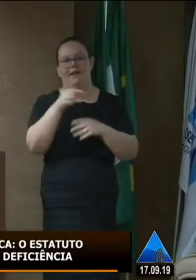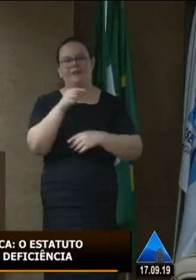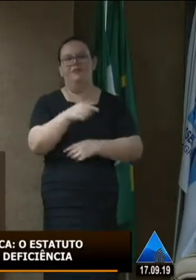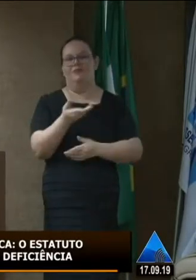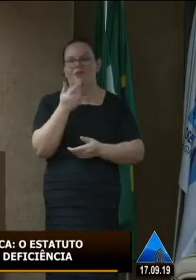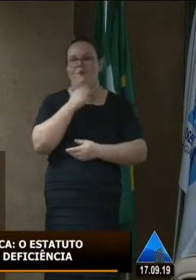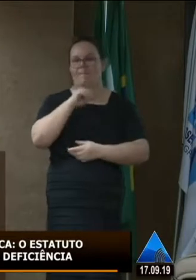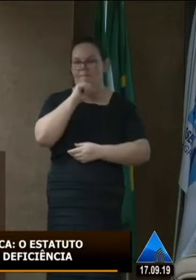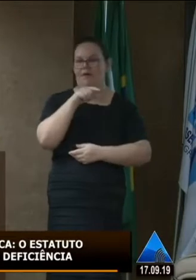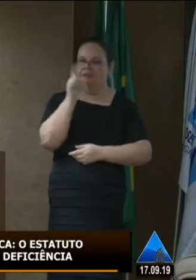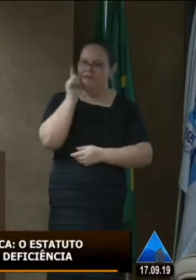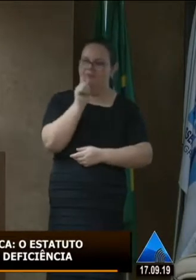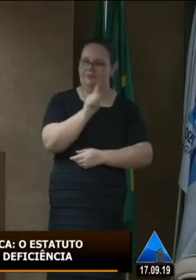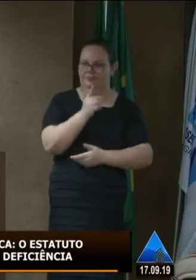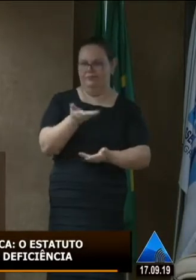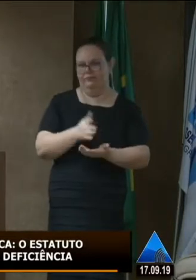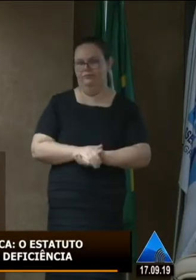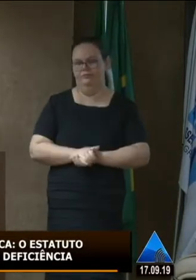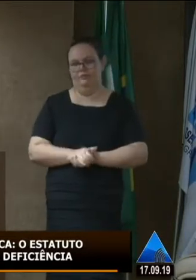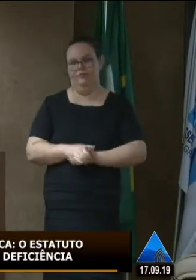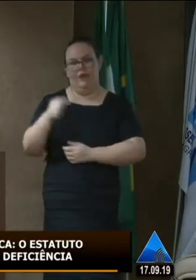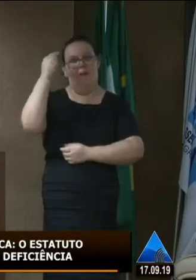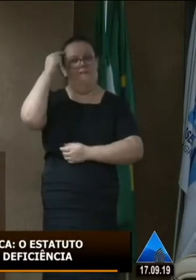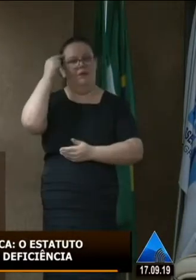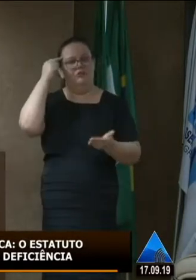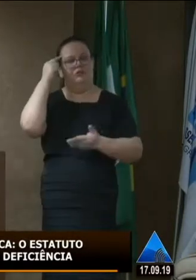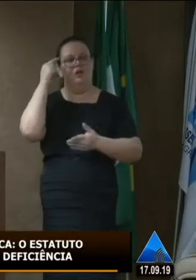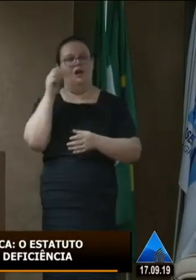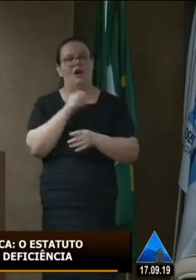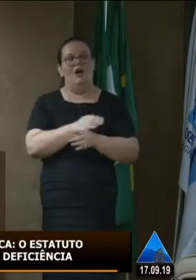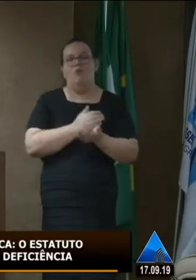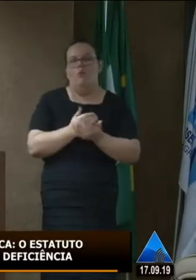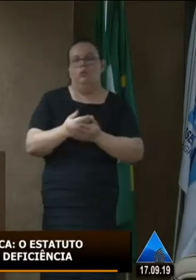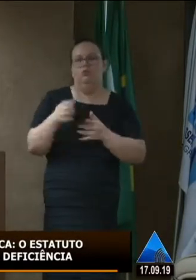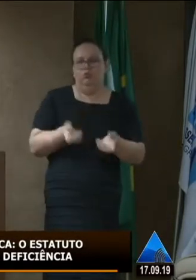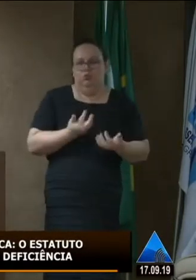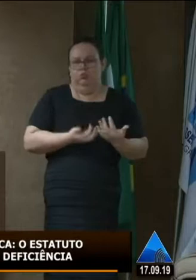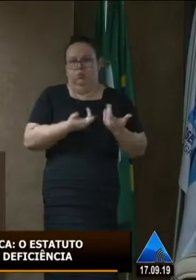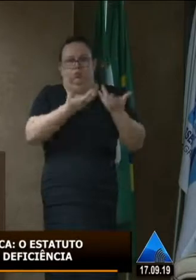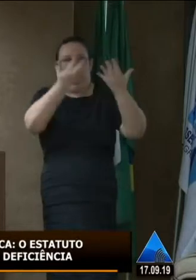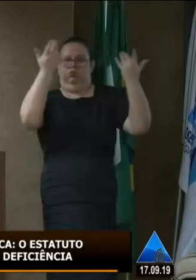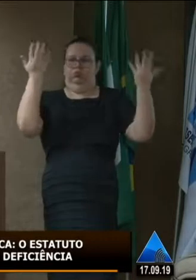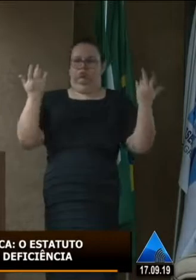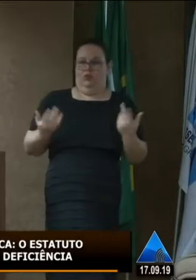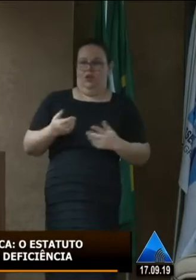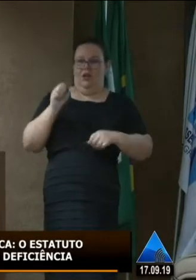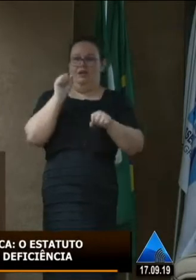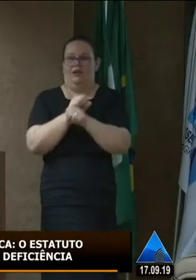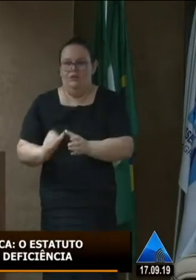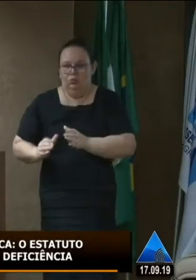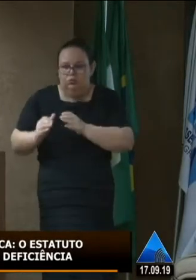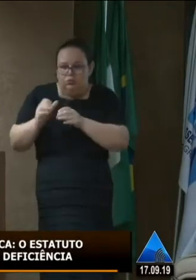pensou se tivesse começou um incêndio a pessoa está trancada no elevador ele lá parou conseguiu sair